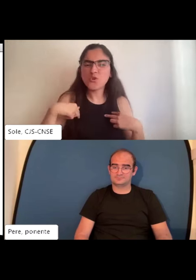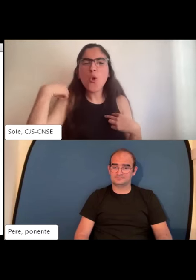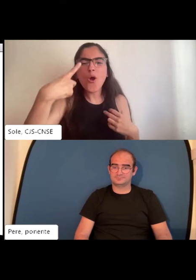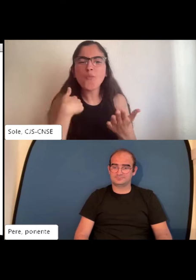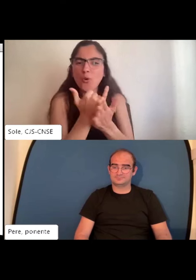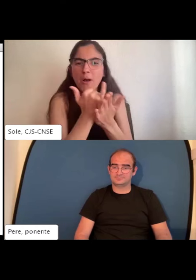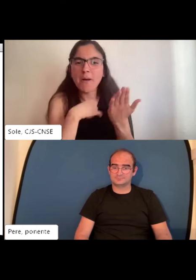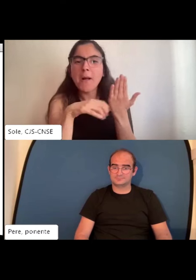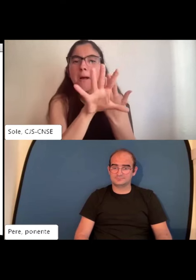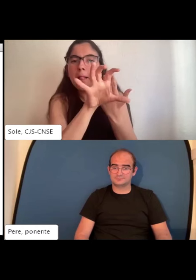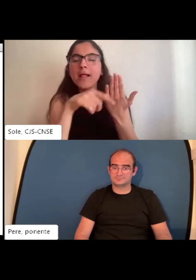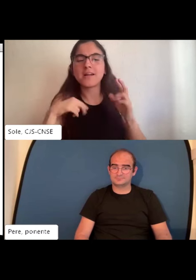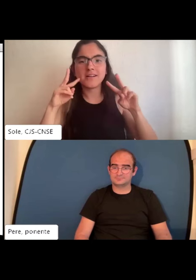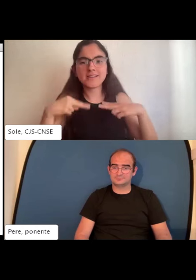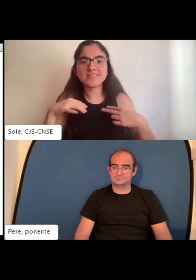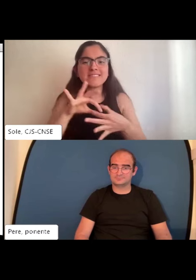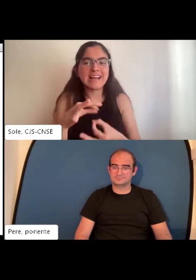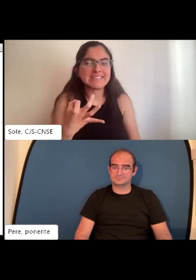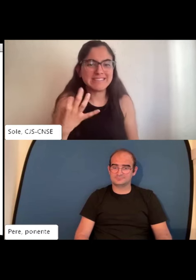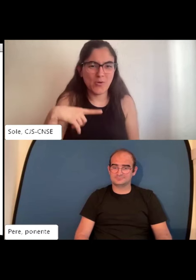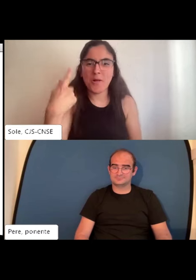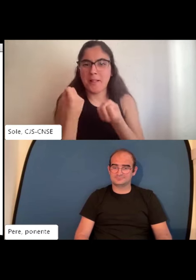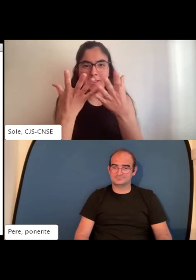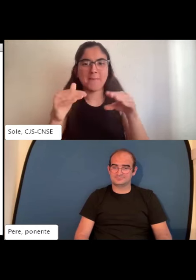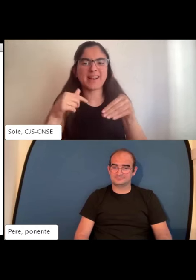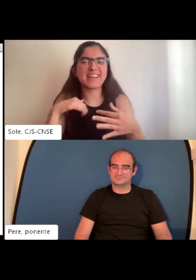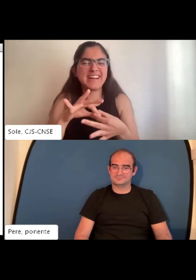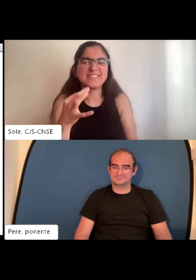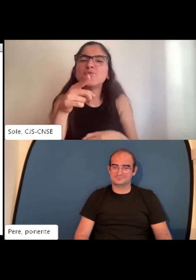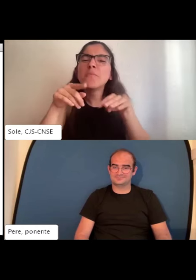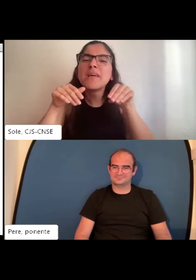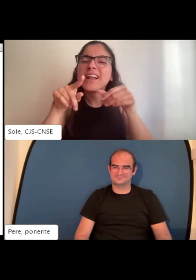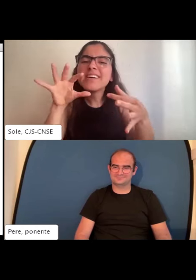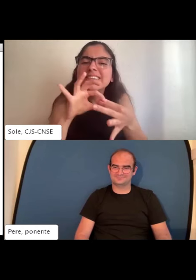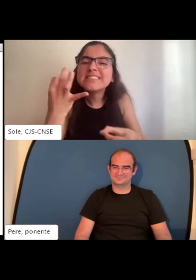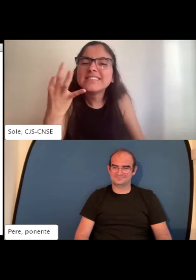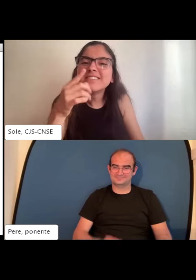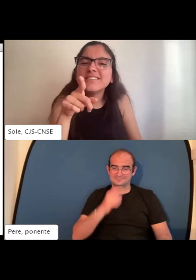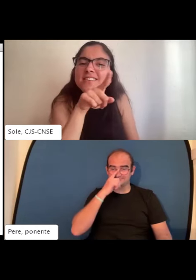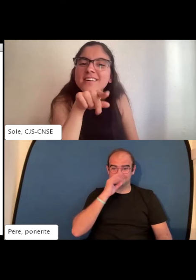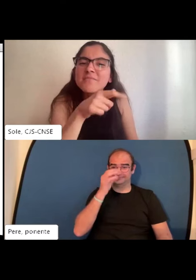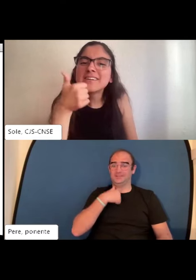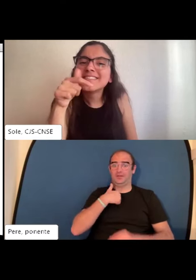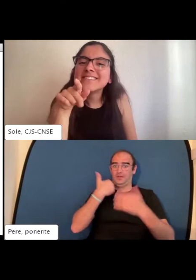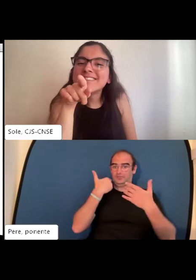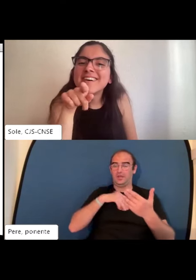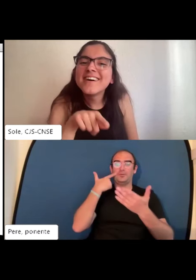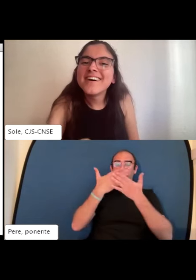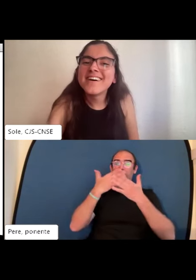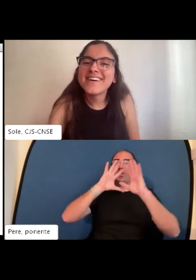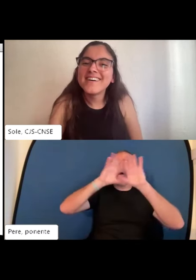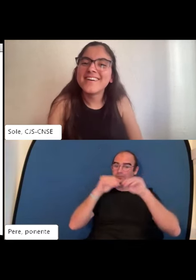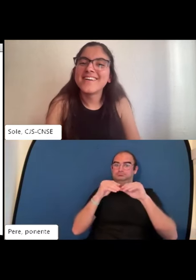creo que es importante que cada uno luego hagamos esta captura y sepamos oye yo ¿quién